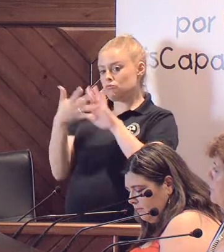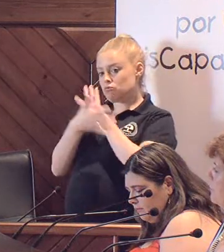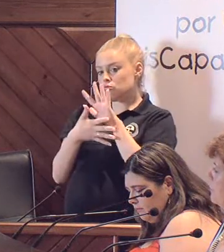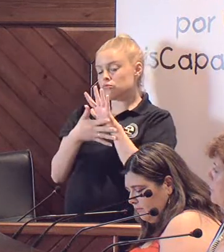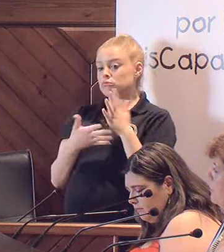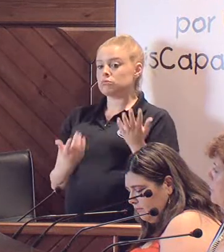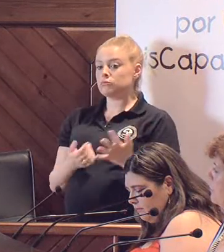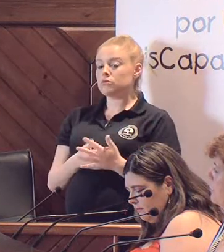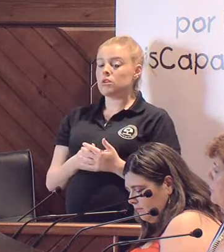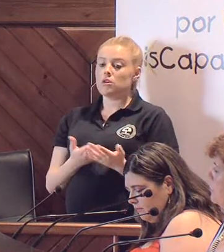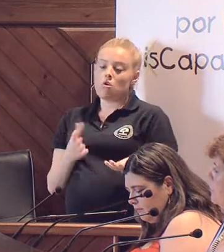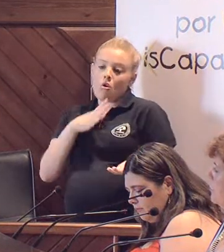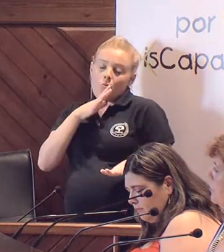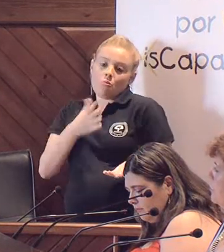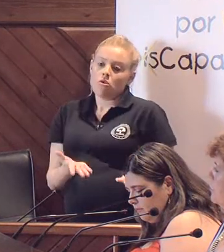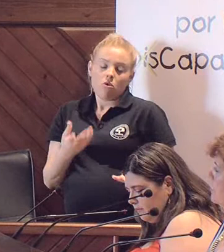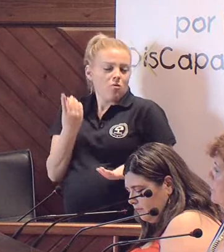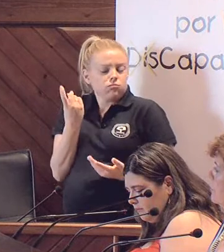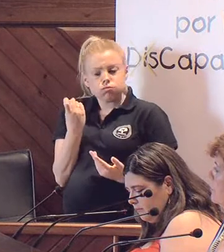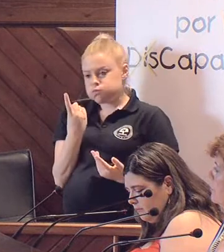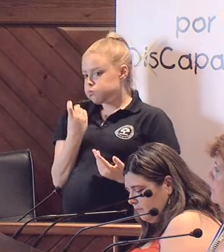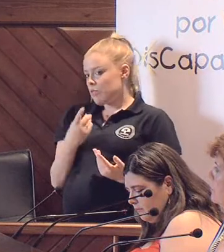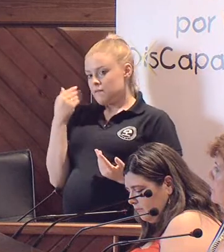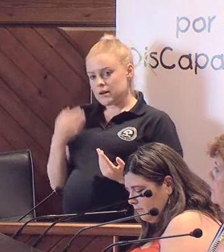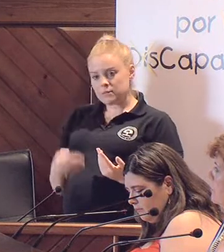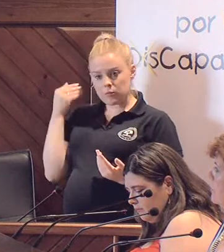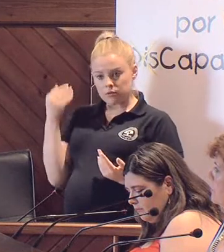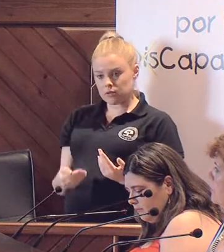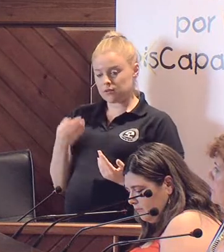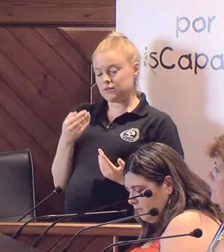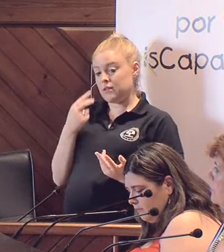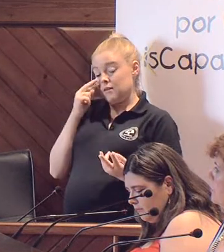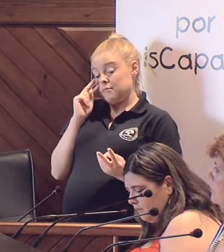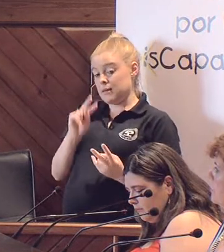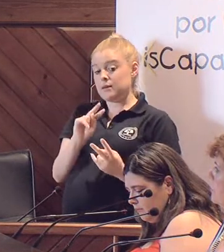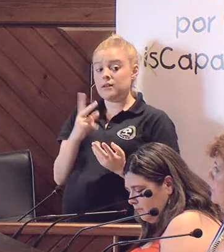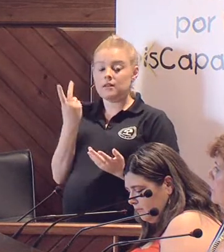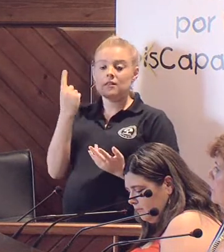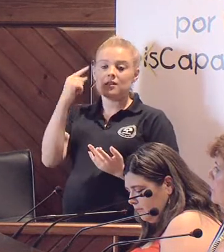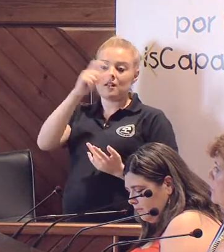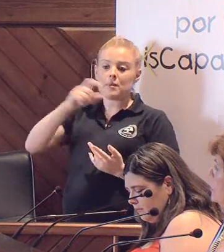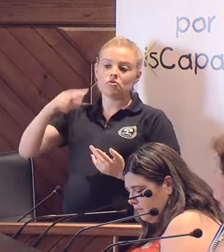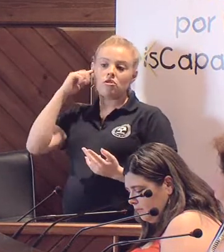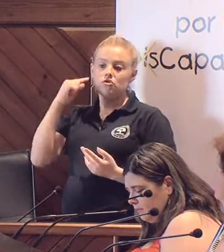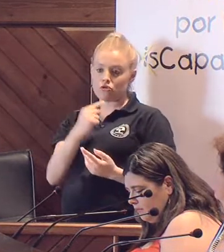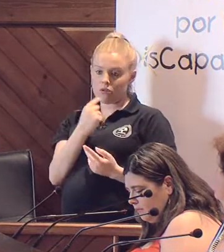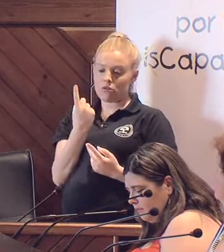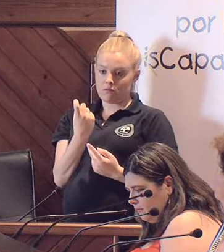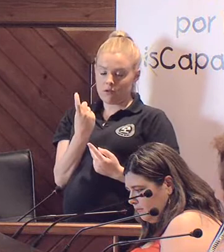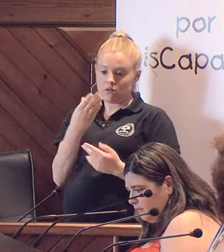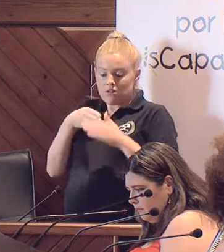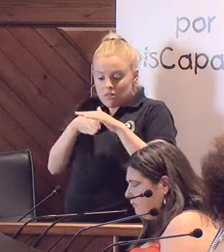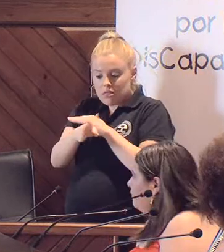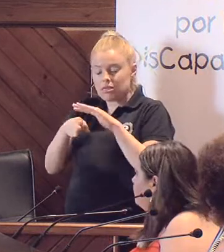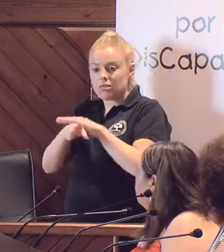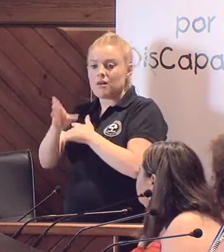porque es muy necesario visibilizar el tema de los sordos y el acceso a los